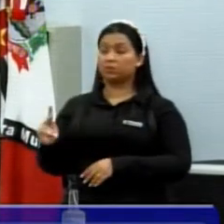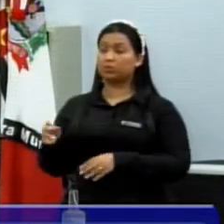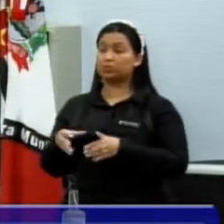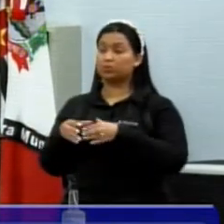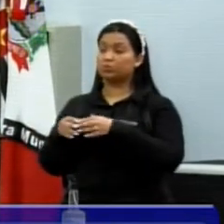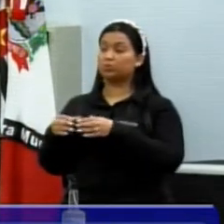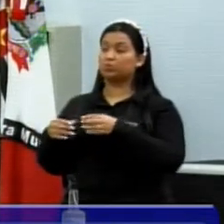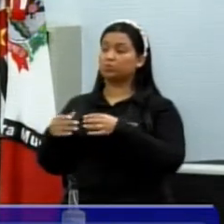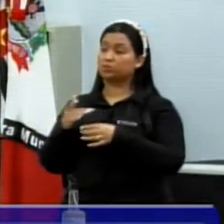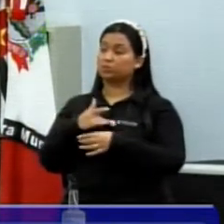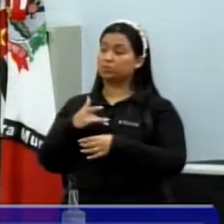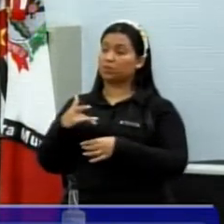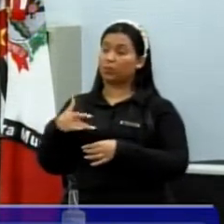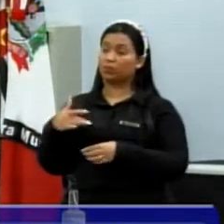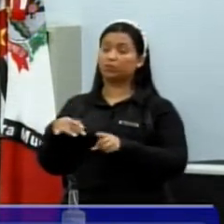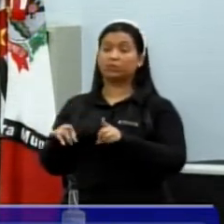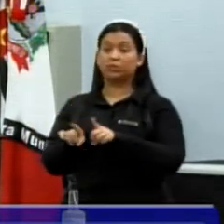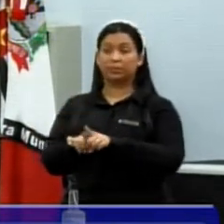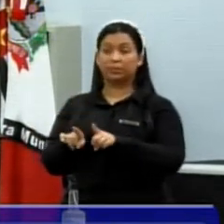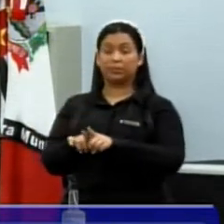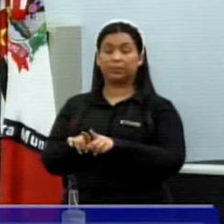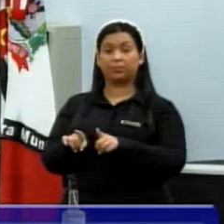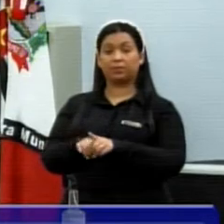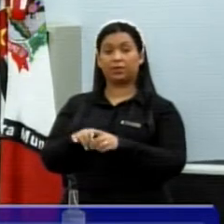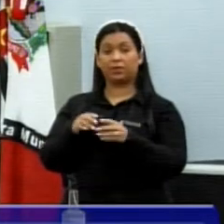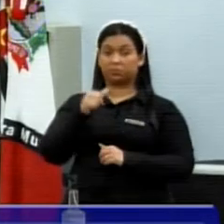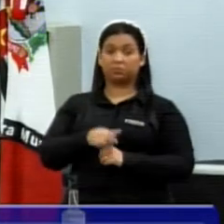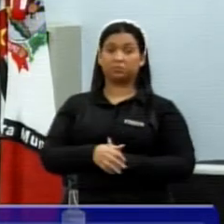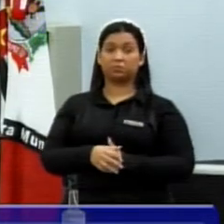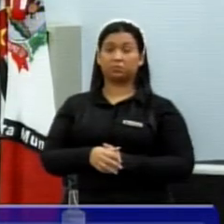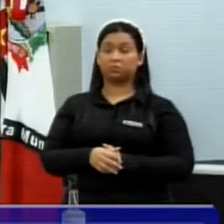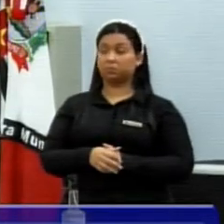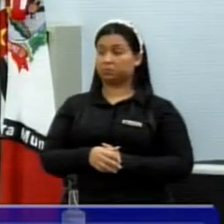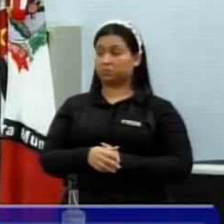Saúde e também respeito da educação,